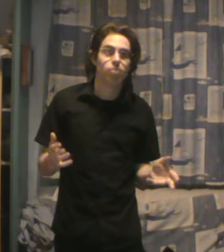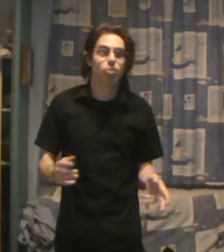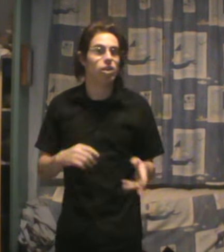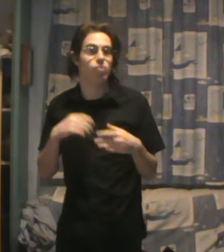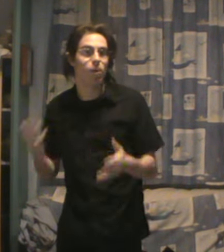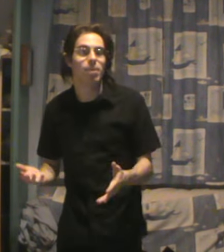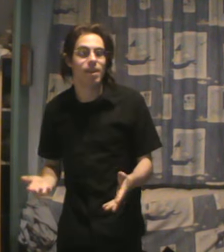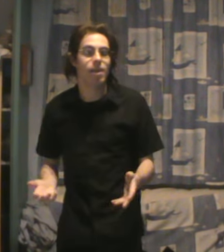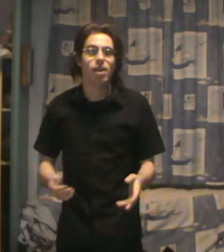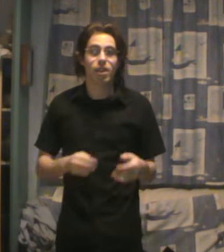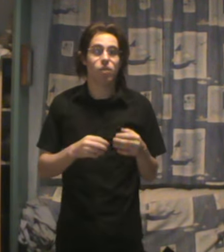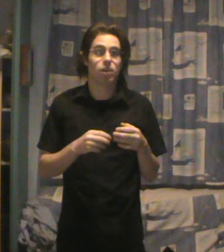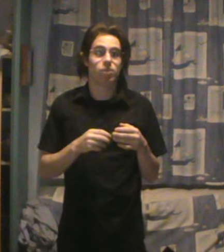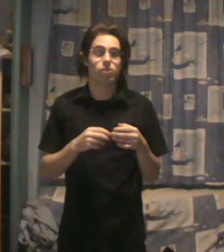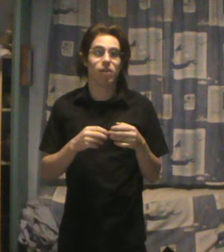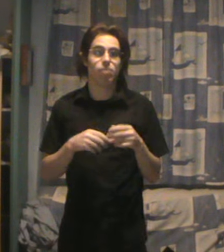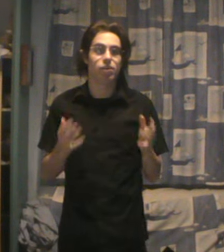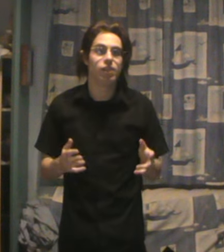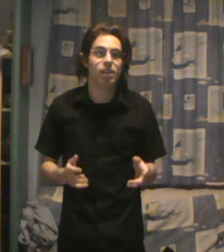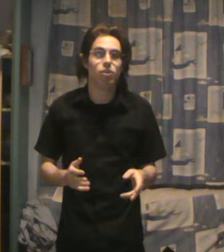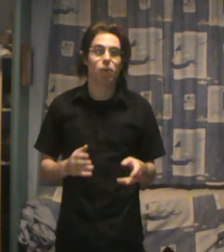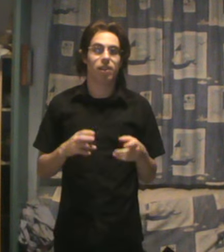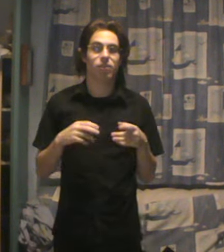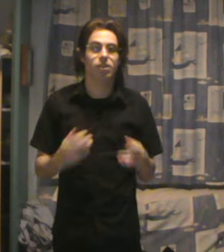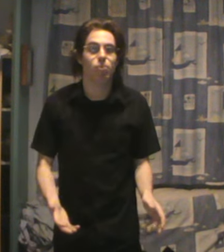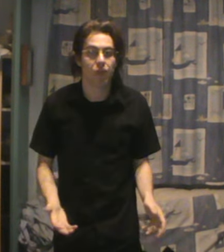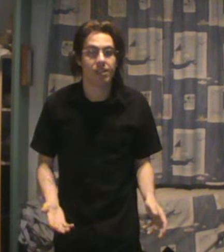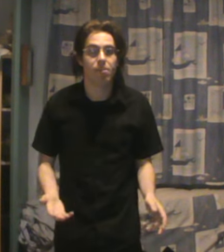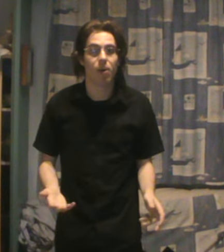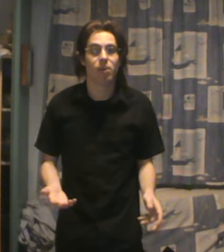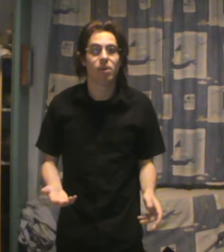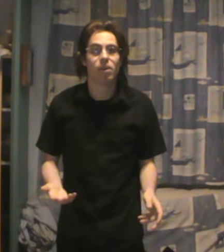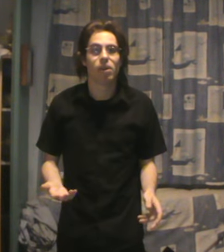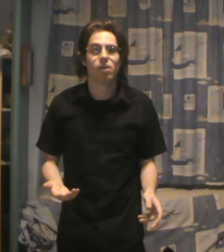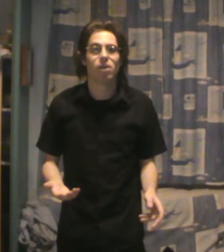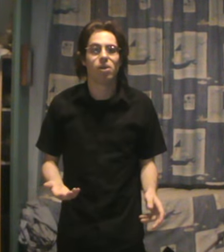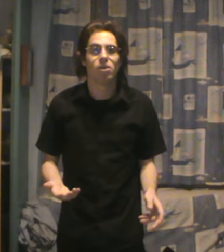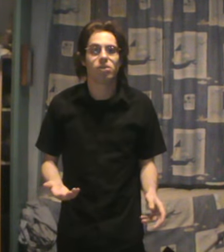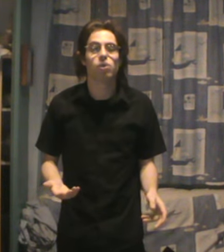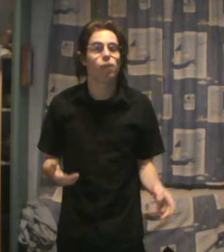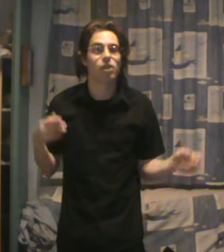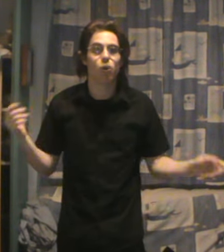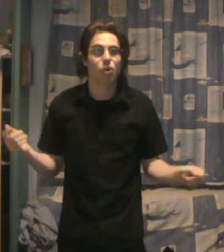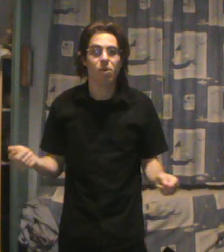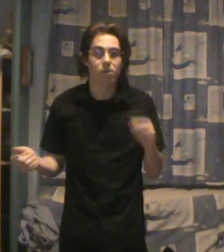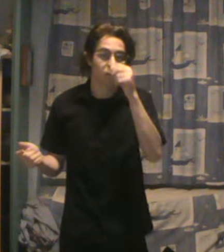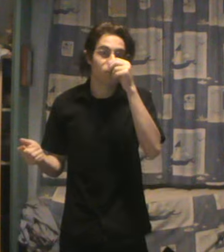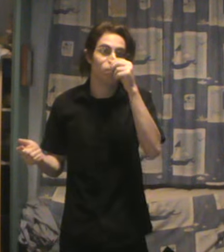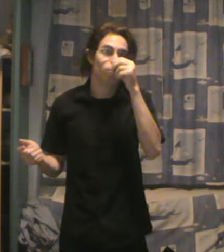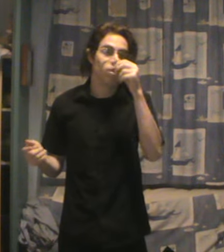plus, d'être moins payé, d'avoir des conditions de travail plus difficiles, de pouvoir être licencié plus facilement. Si on faisait autrement, si on donnait